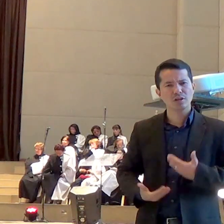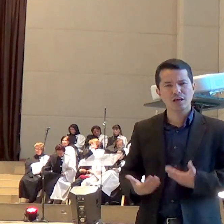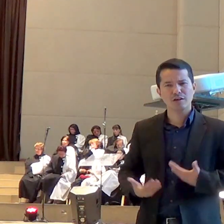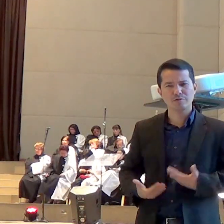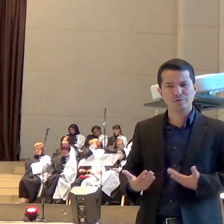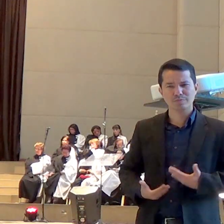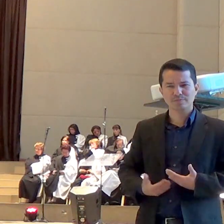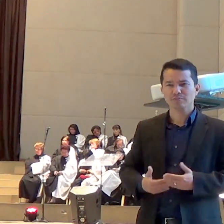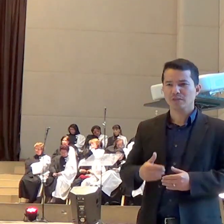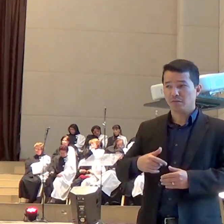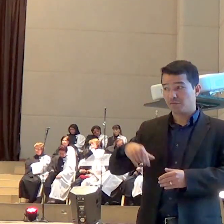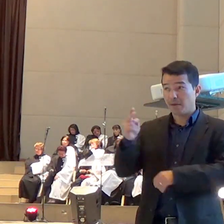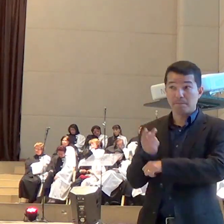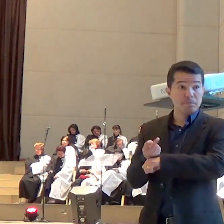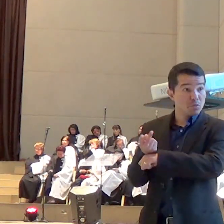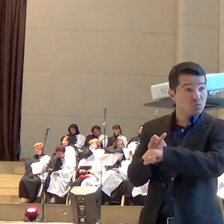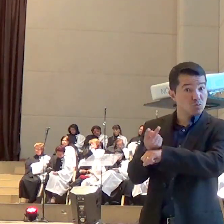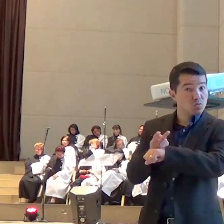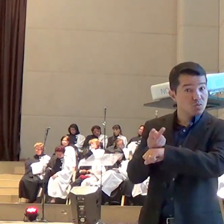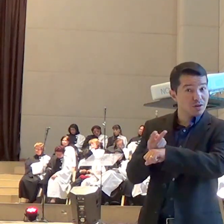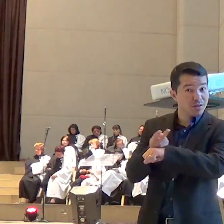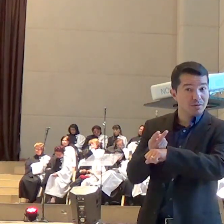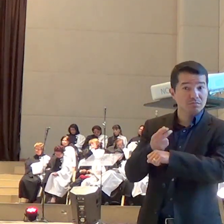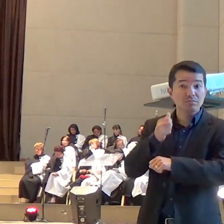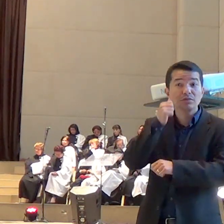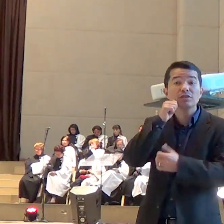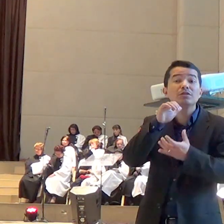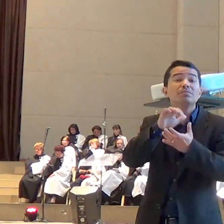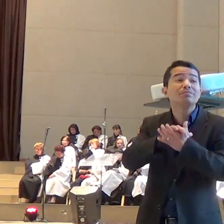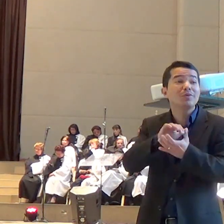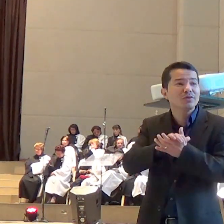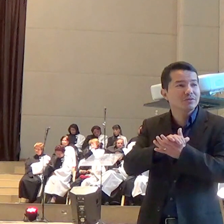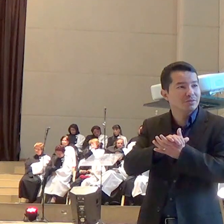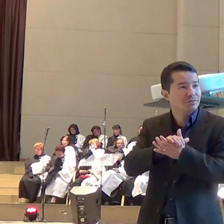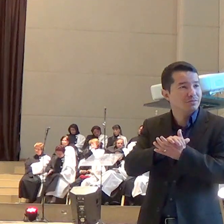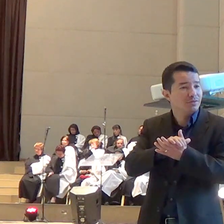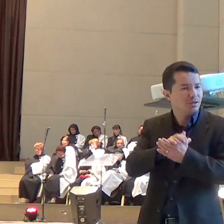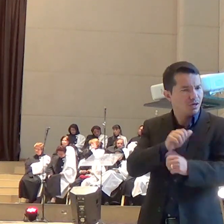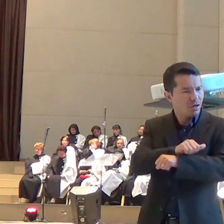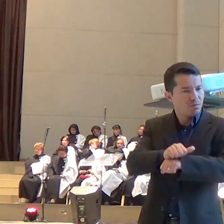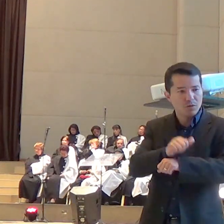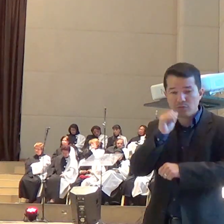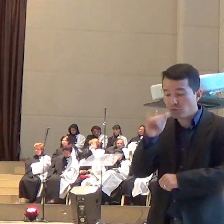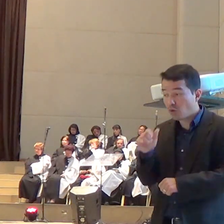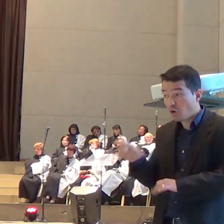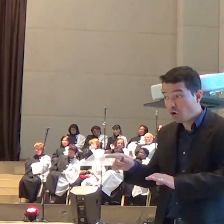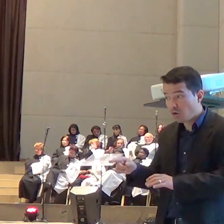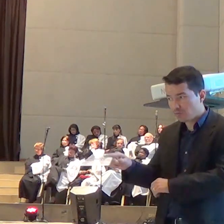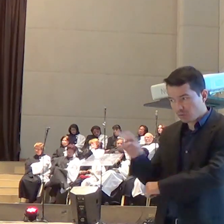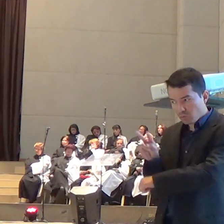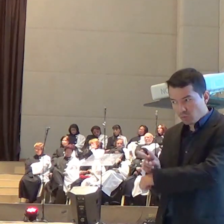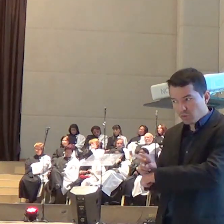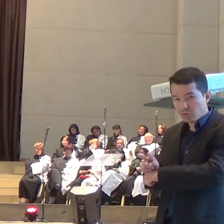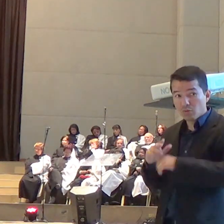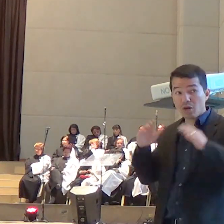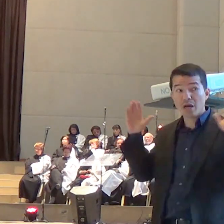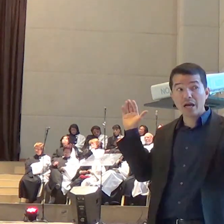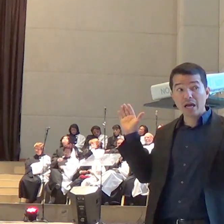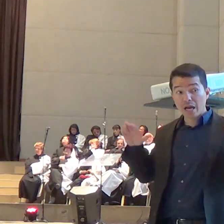parentela e ele diz assim o anjo do senhor irá a sua frente. É